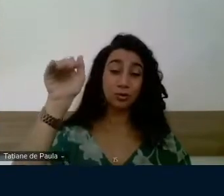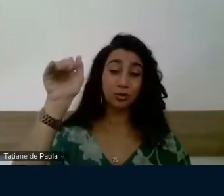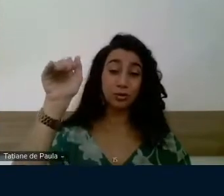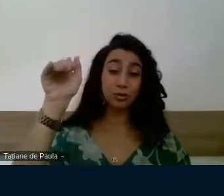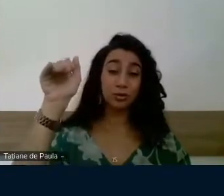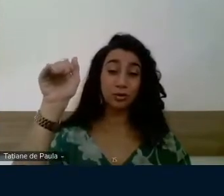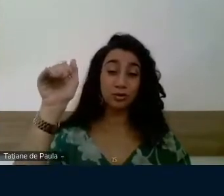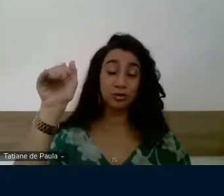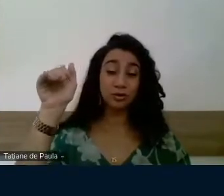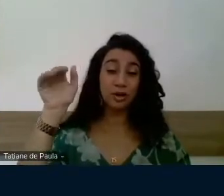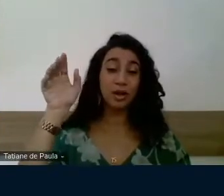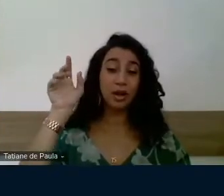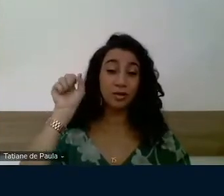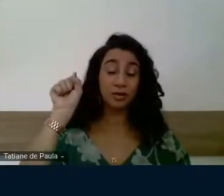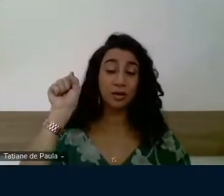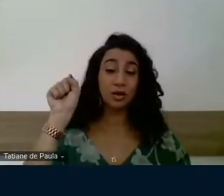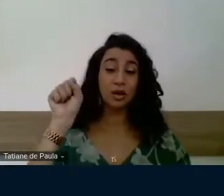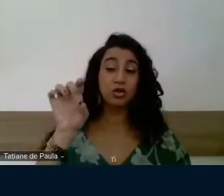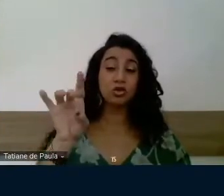Mas e quem era surda?